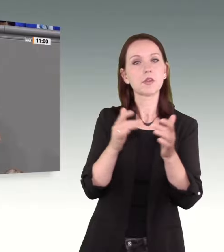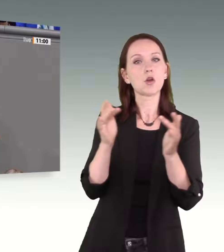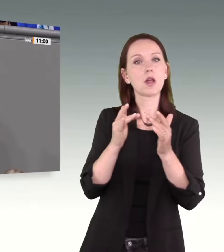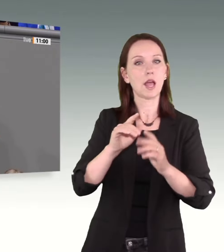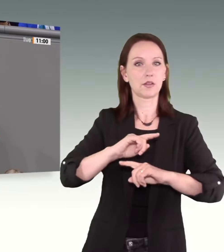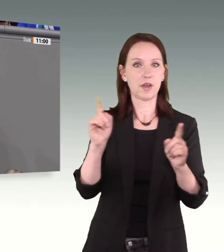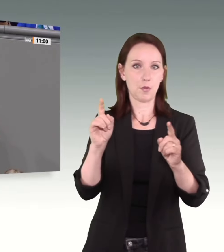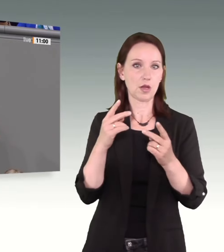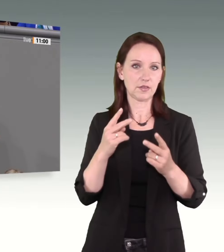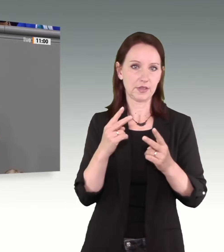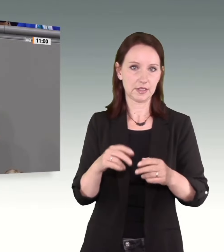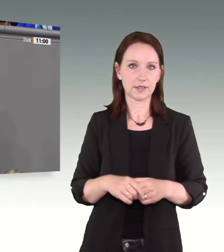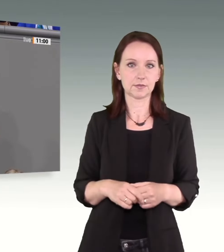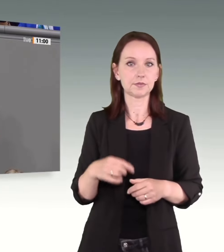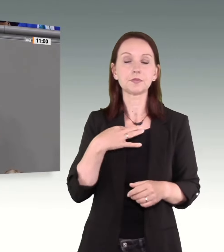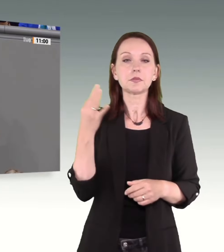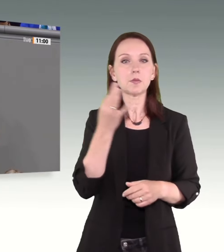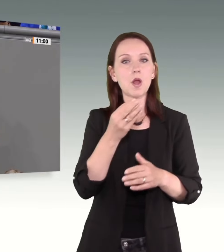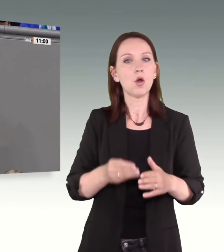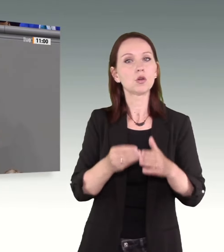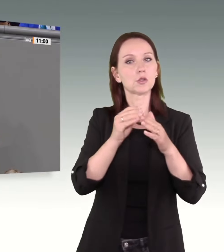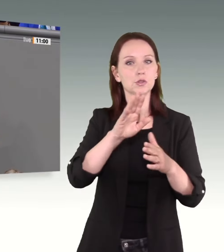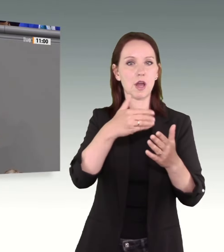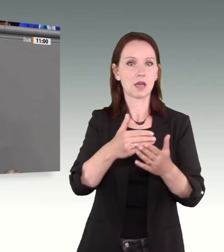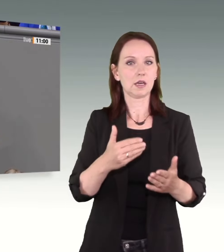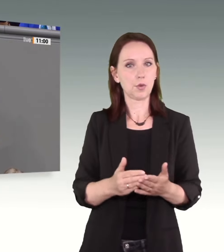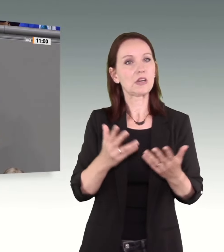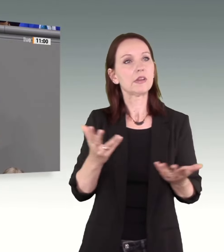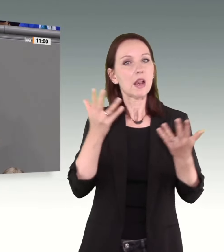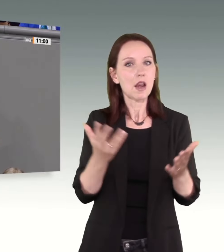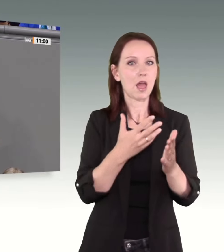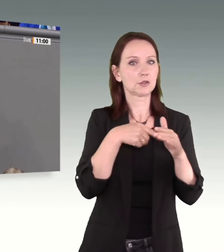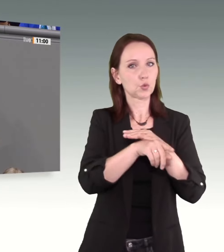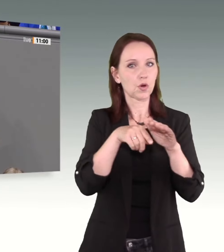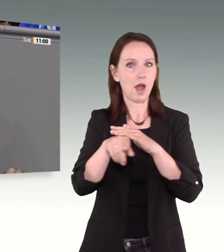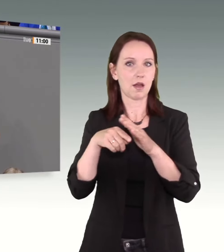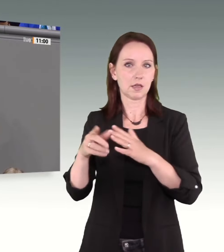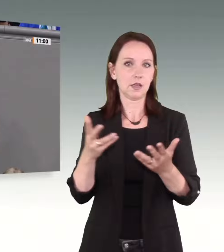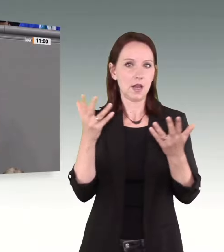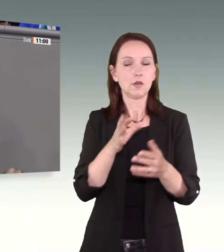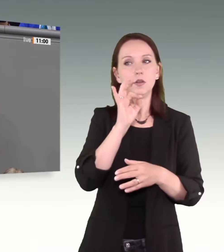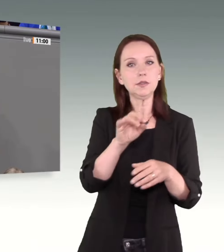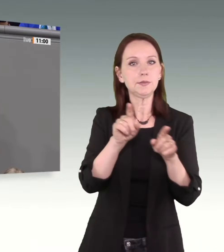Unterstützungsangebot, ein passgenaues Hilfesystem, sichere Zufluchtsorte.